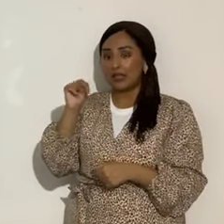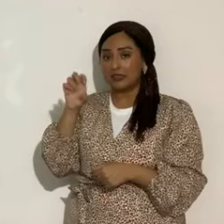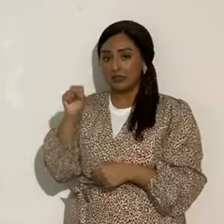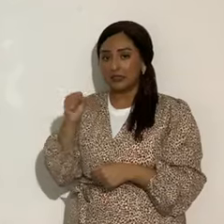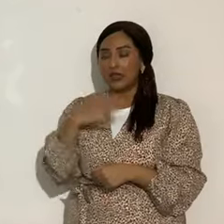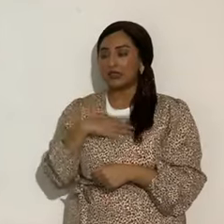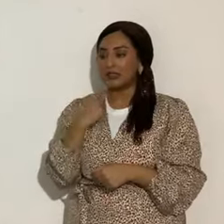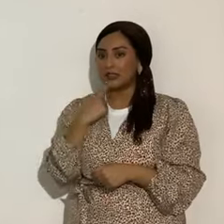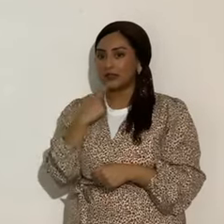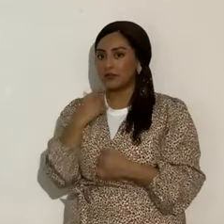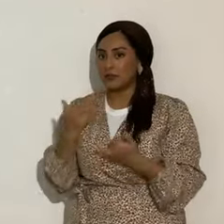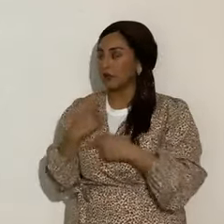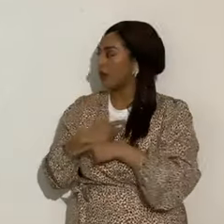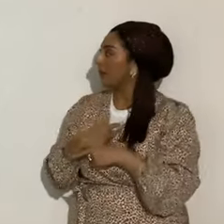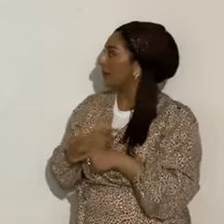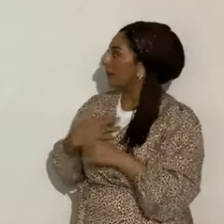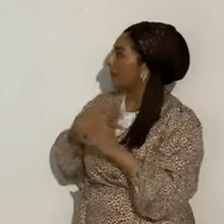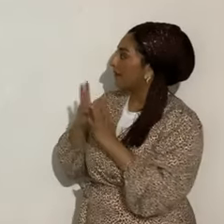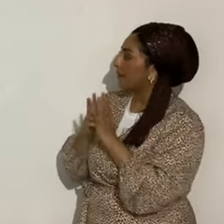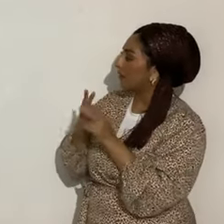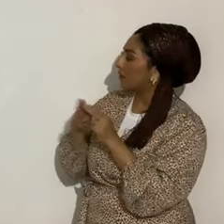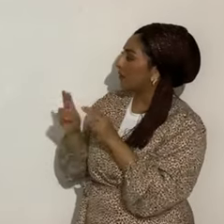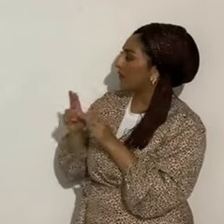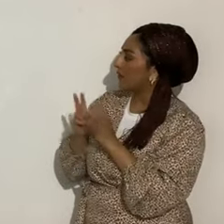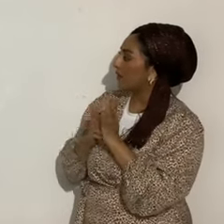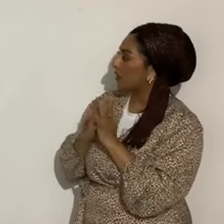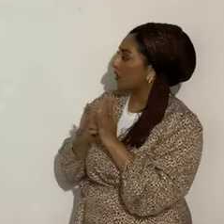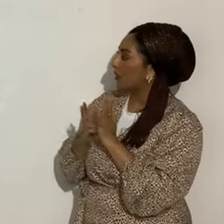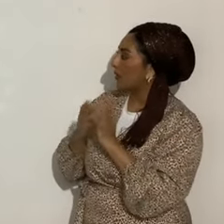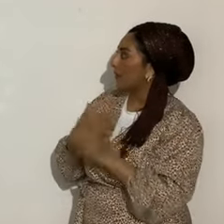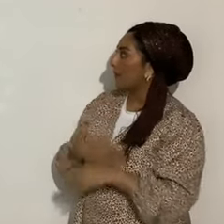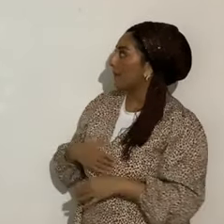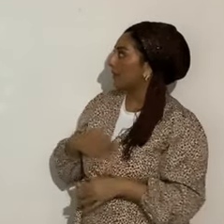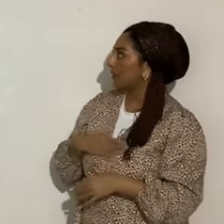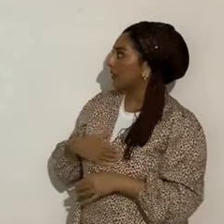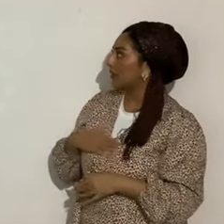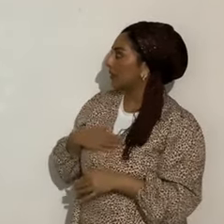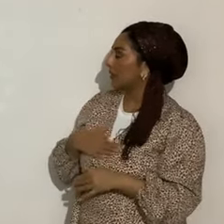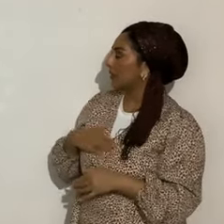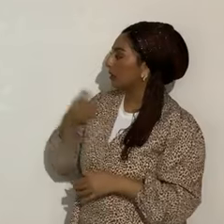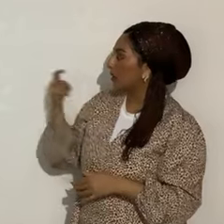Tremendo. Seguimos, es un video el que sigue, por favor, vamos a,